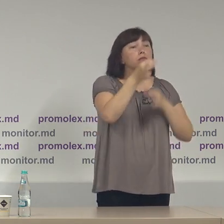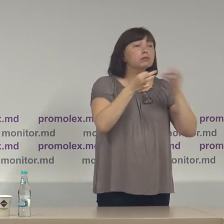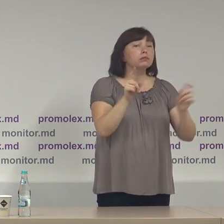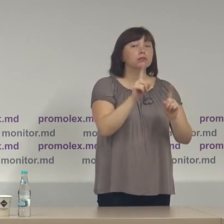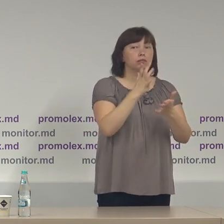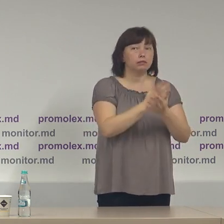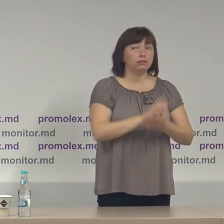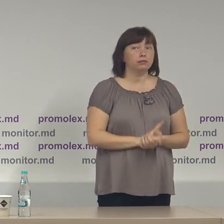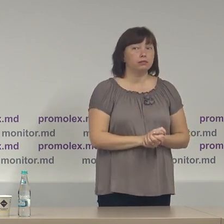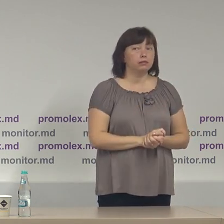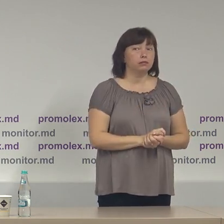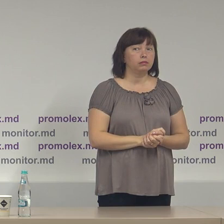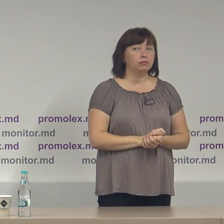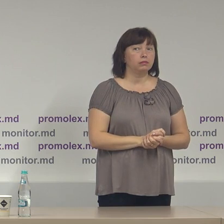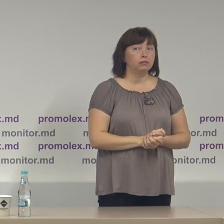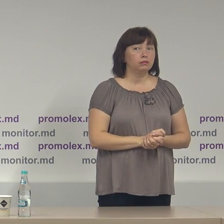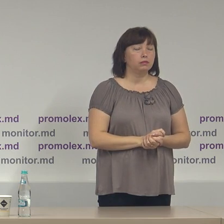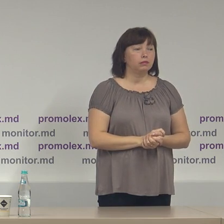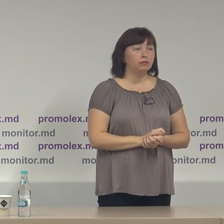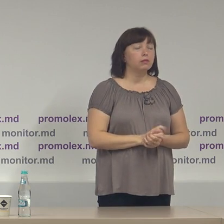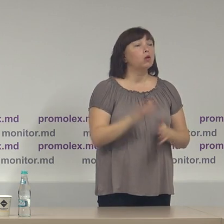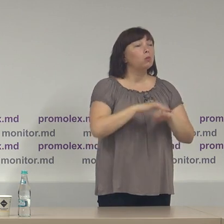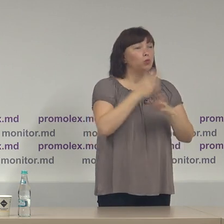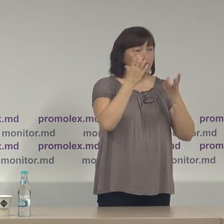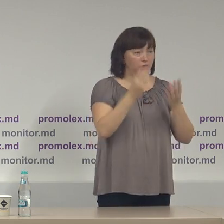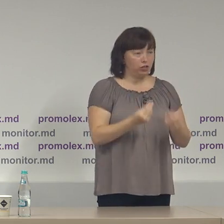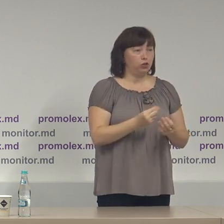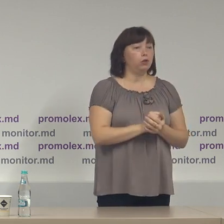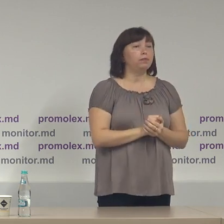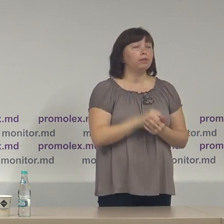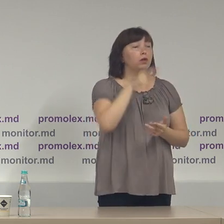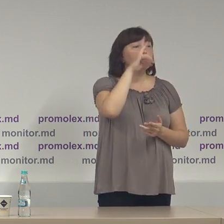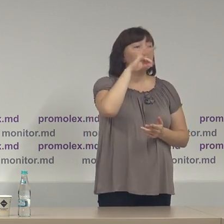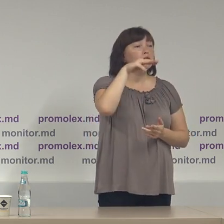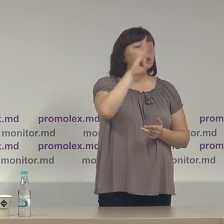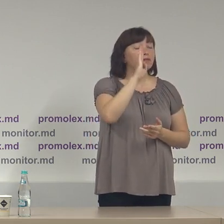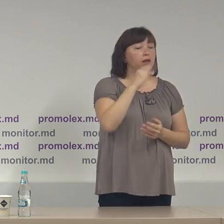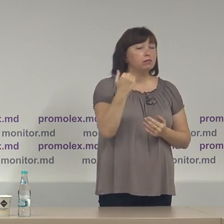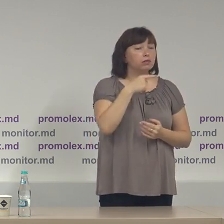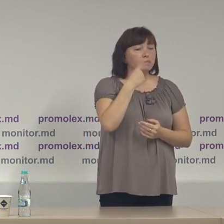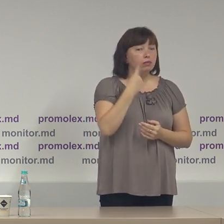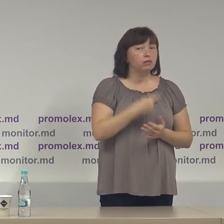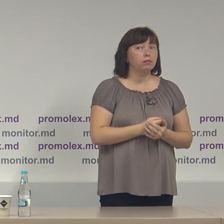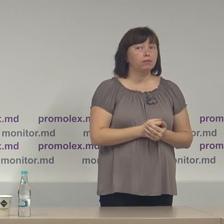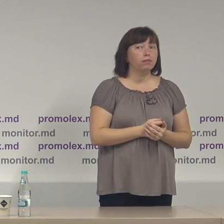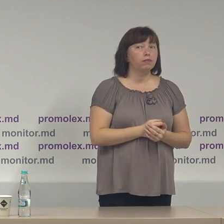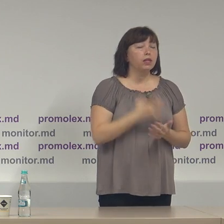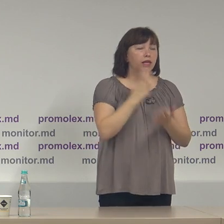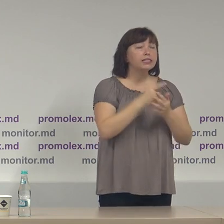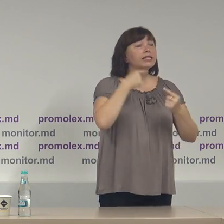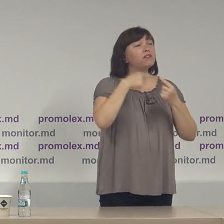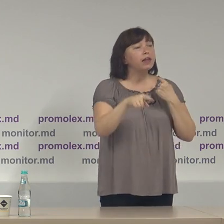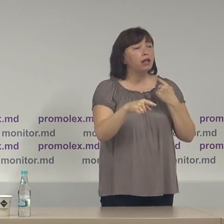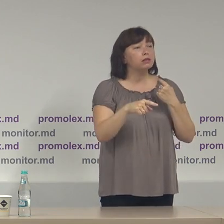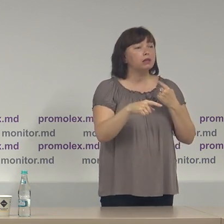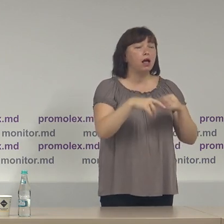răspund la ele Bună ziua Patricia Podoleanu Protavet Noastră vorbeați la un moment dat că este greu de făcut diferență dintre